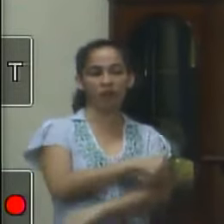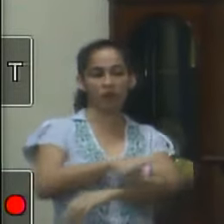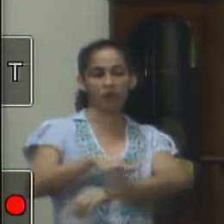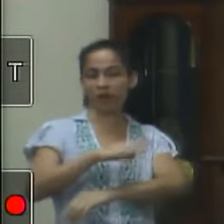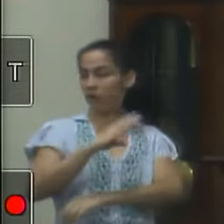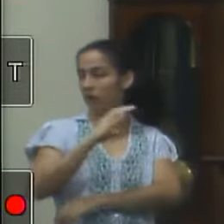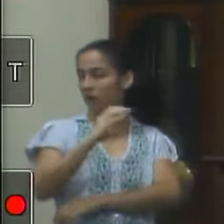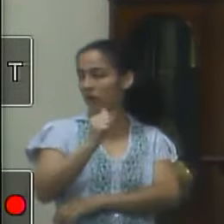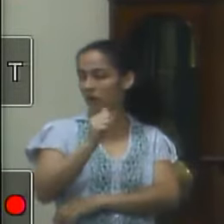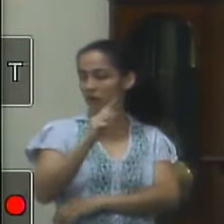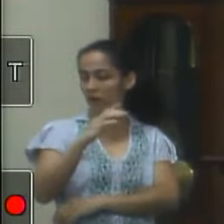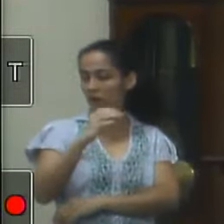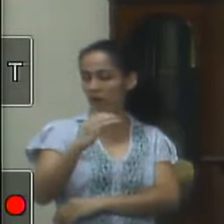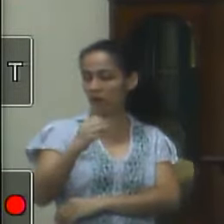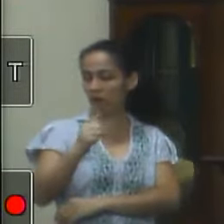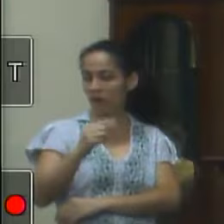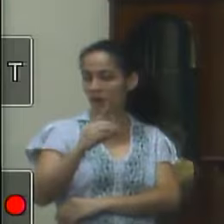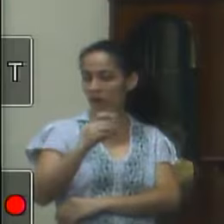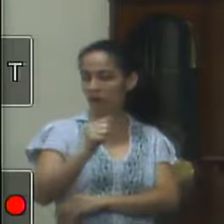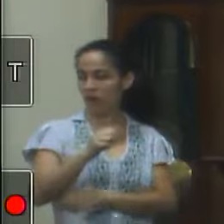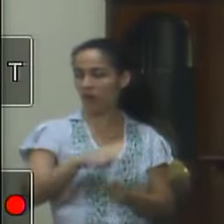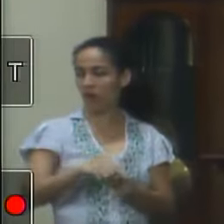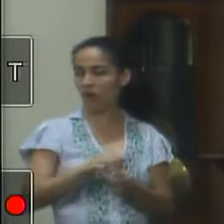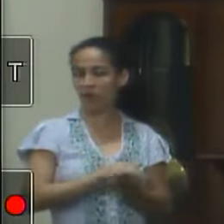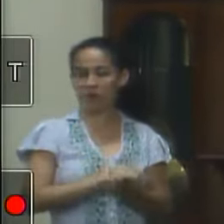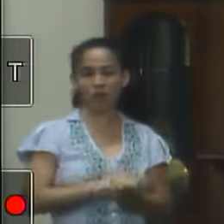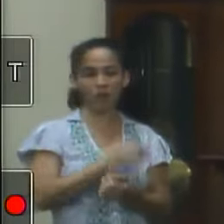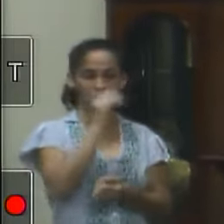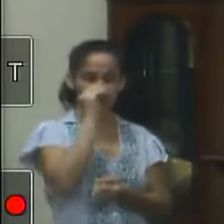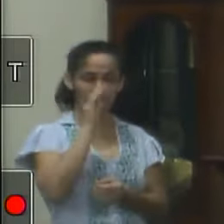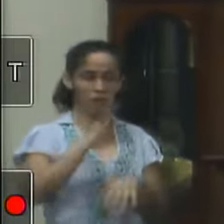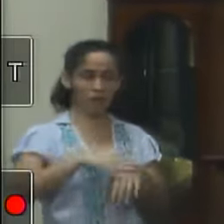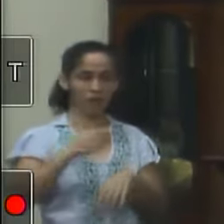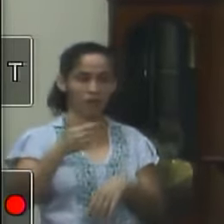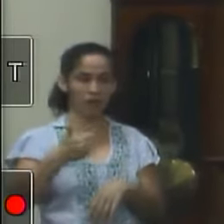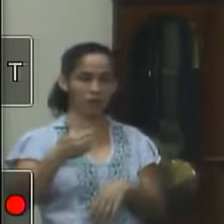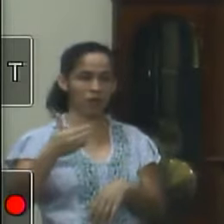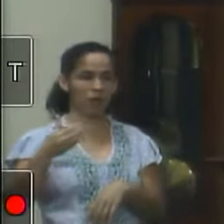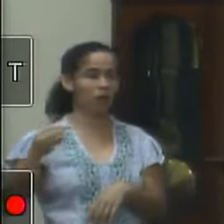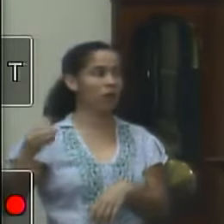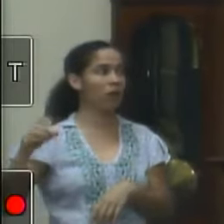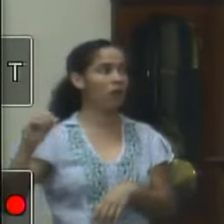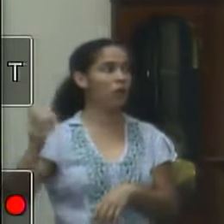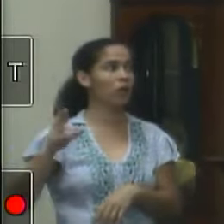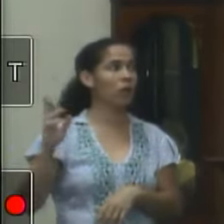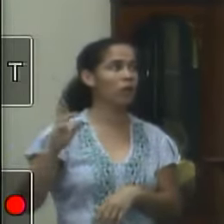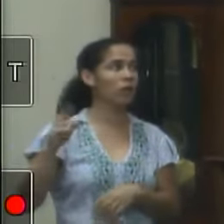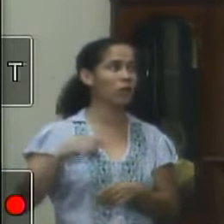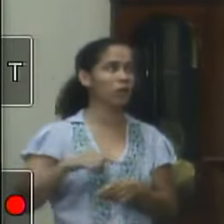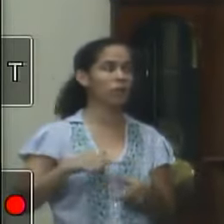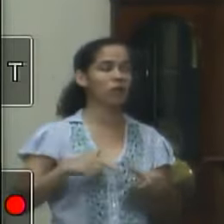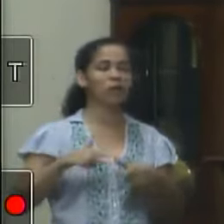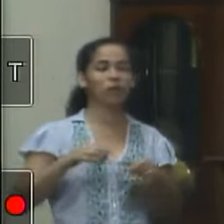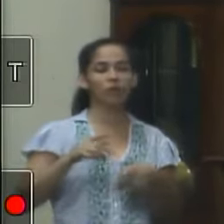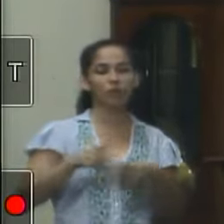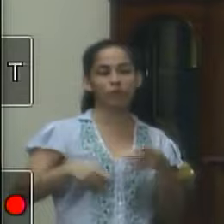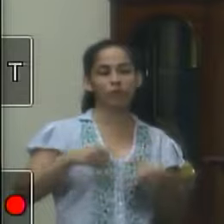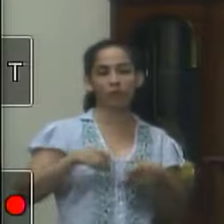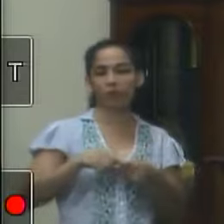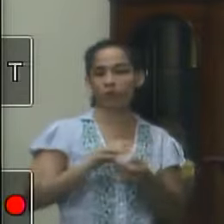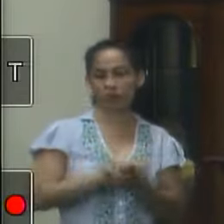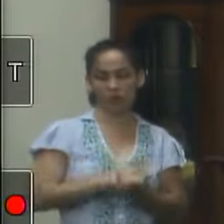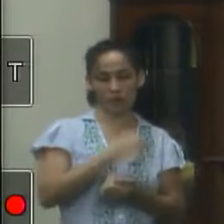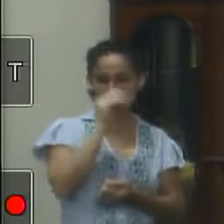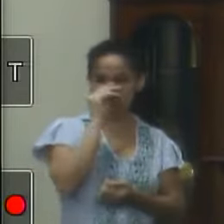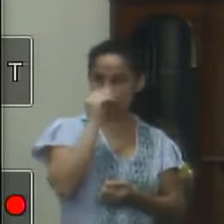com as ruas para isso que eu fiz uma emenda de mais de 100 mil reais de acessibilidade pela Secretaria de Serviço Público que a dotação